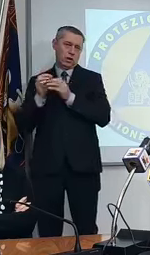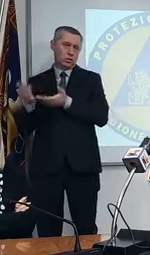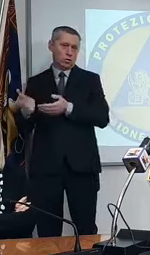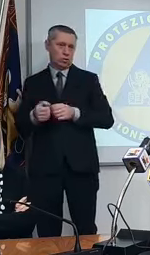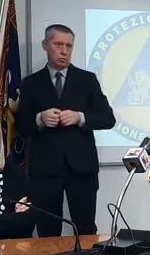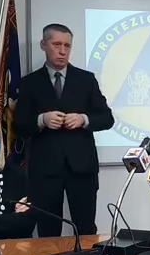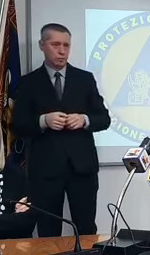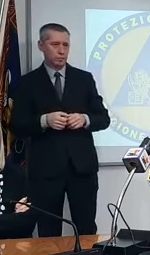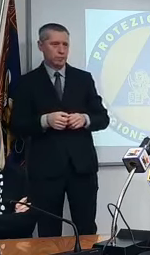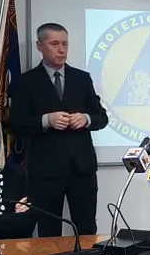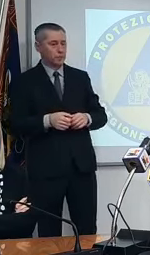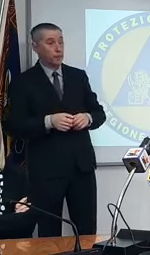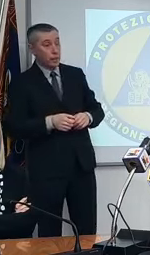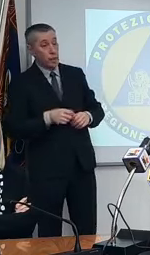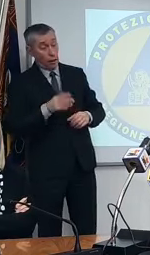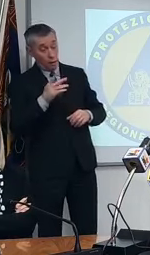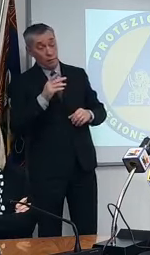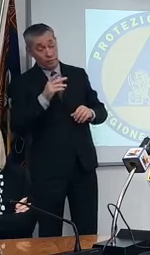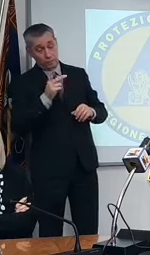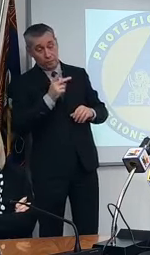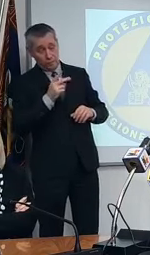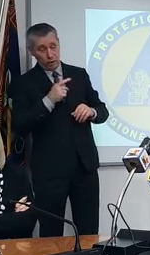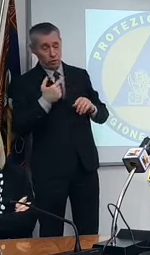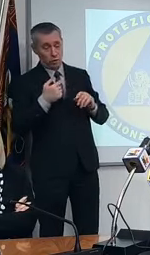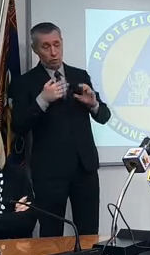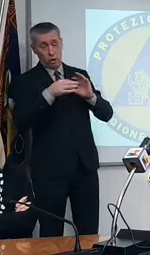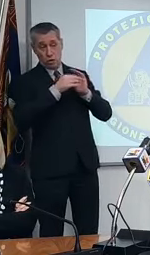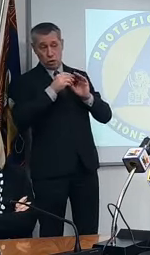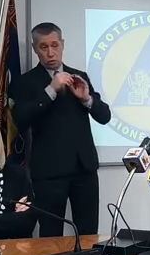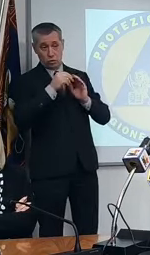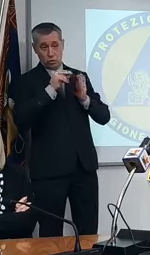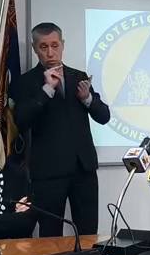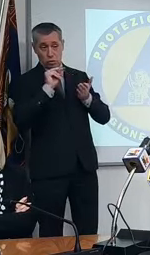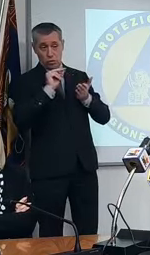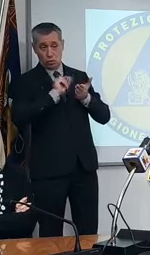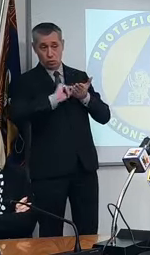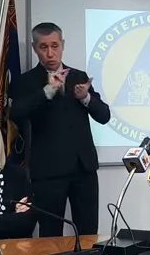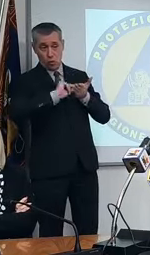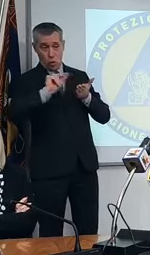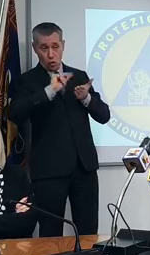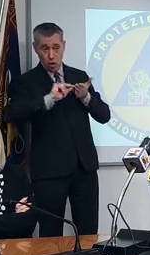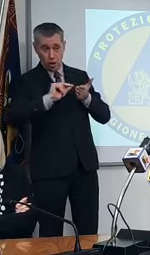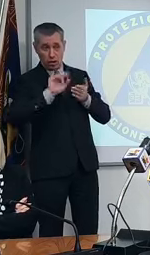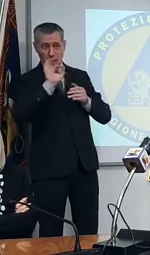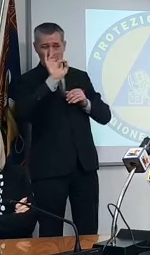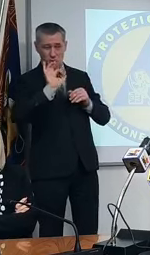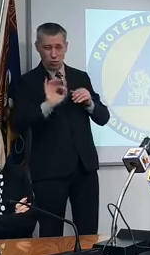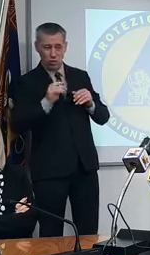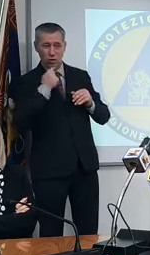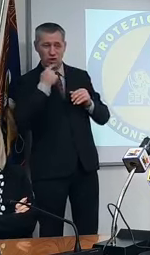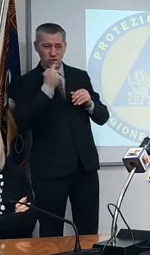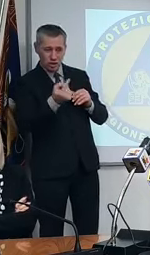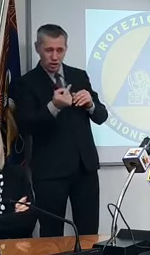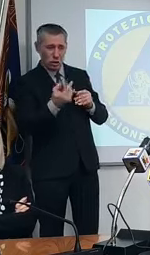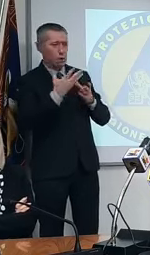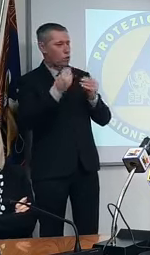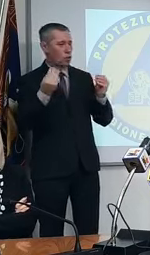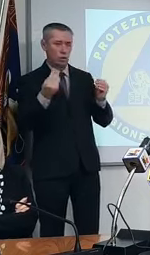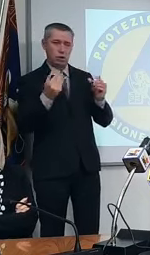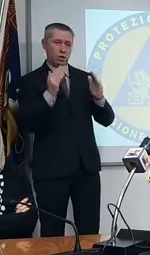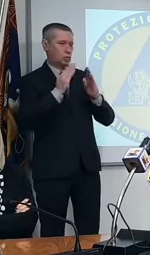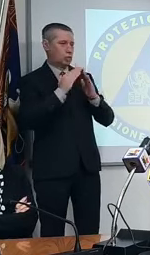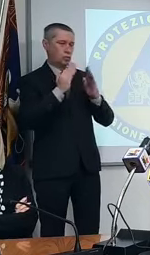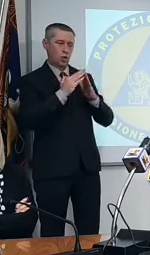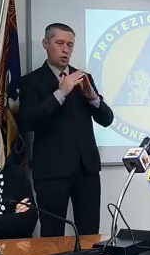insomma ci sono dei dati che dicono che a causa della DAD c'è stato un forte abbandono scolastico